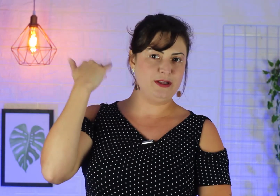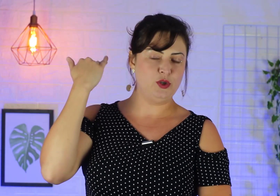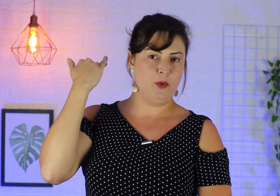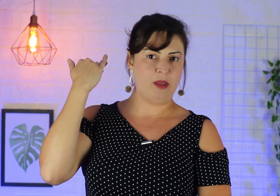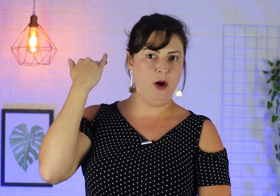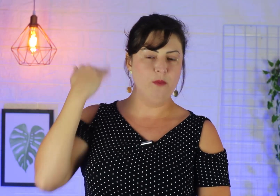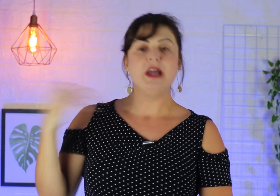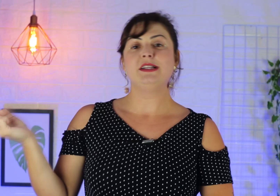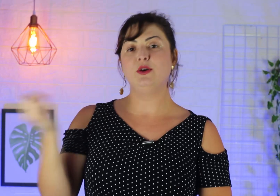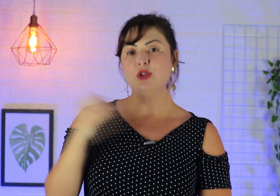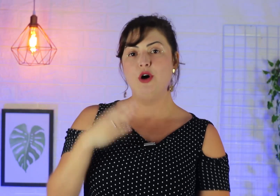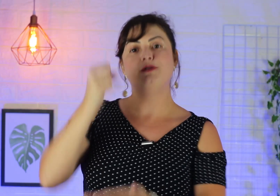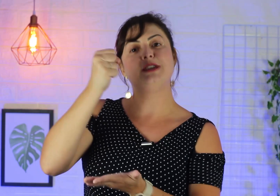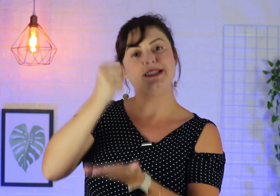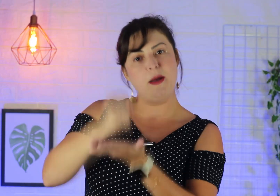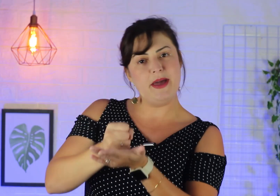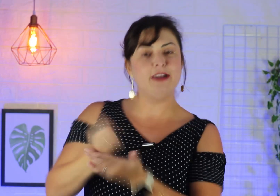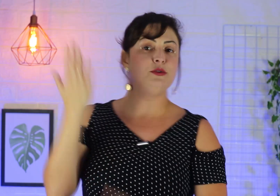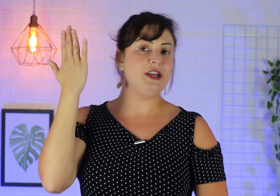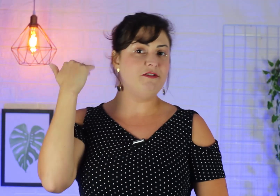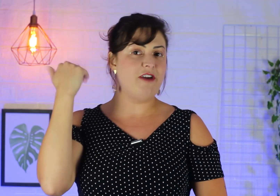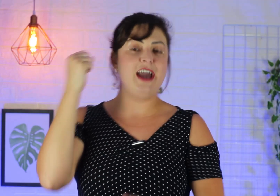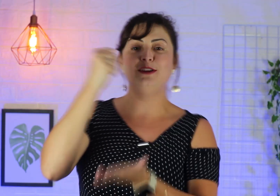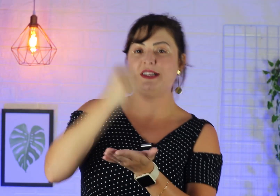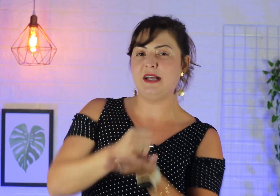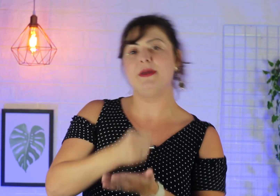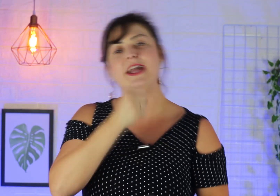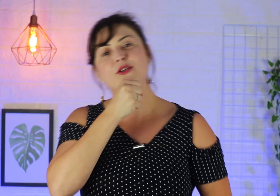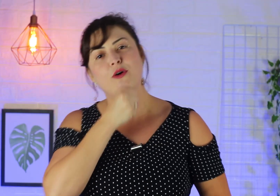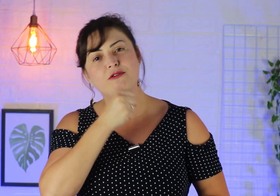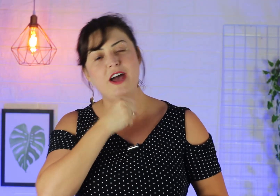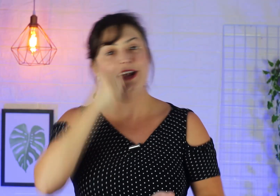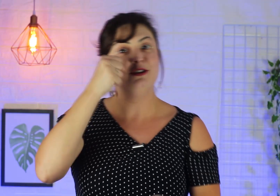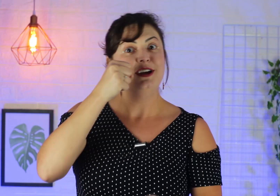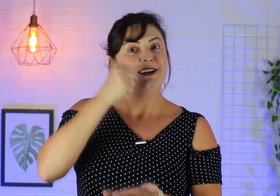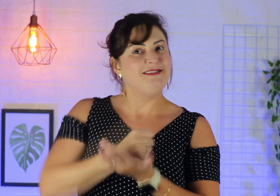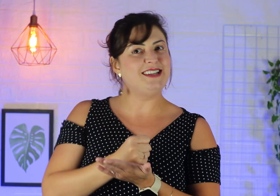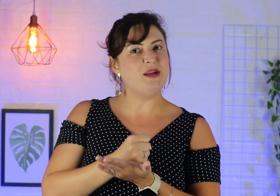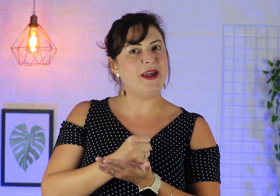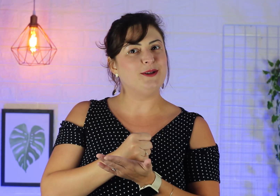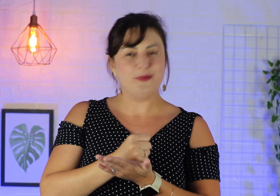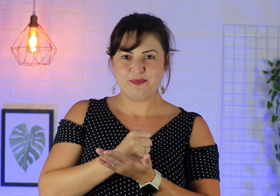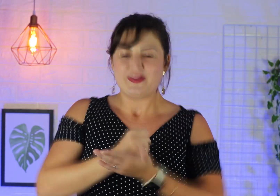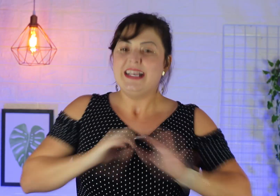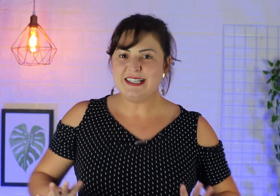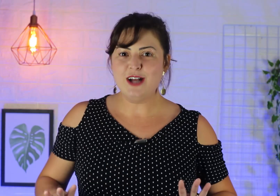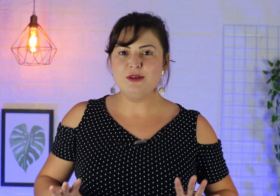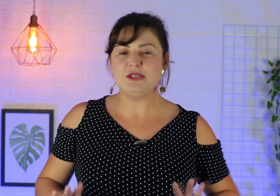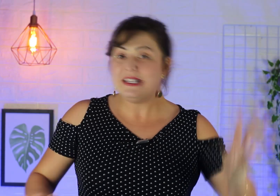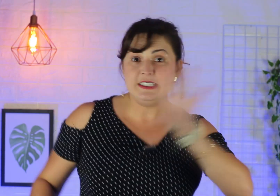passou. Tá bom? Então, Novo testamento e Velho testamento. Ou Velho testamento. Certo, meus direitos?